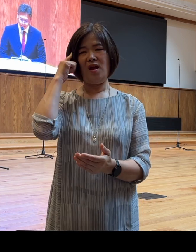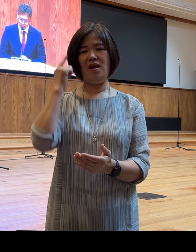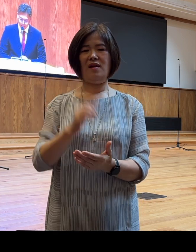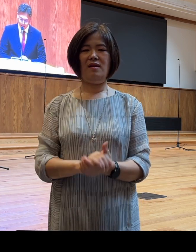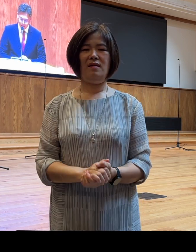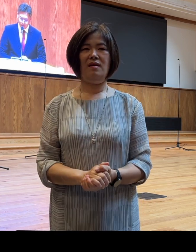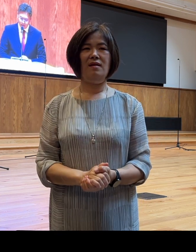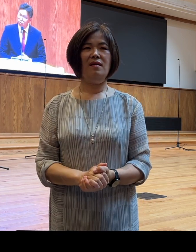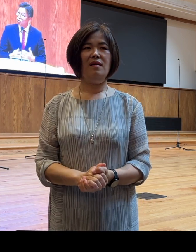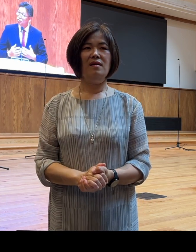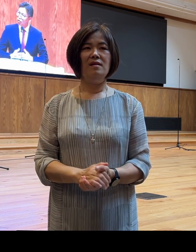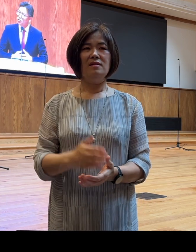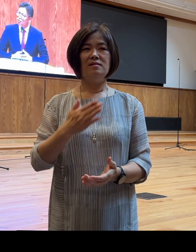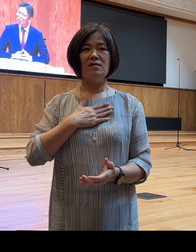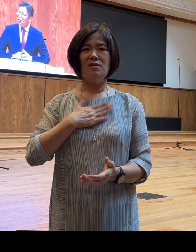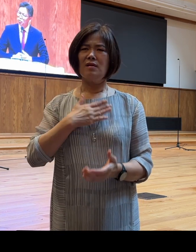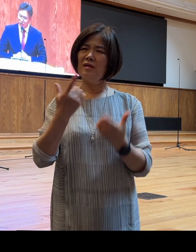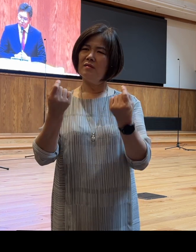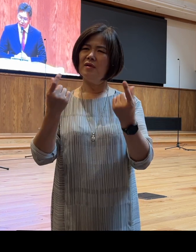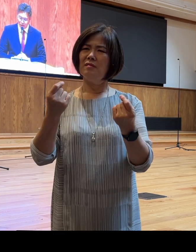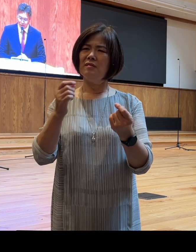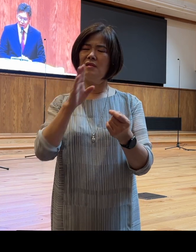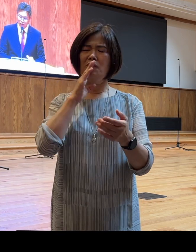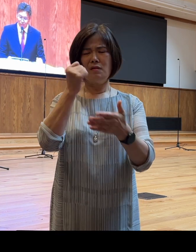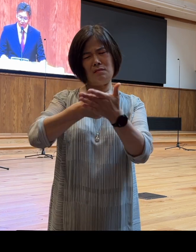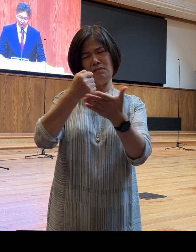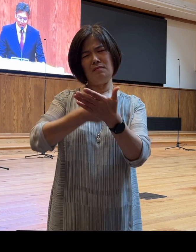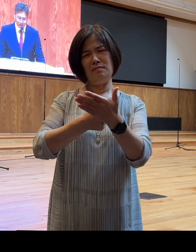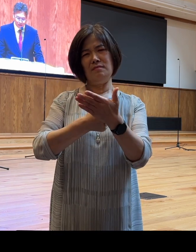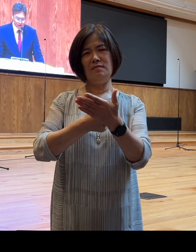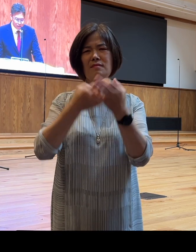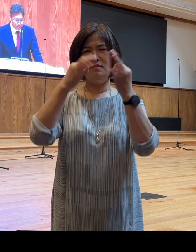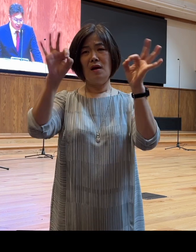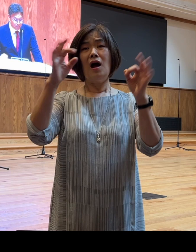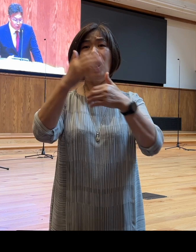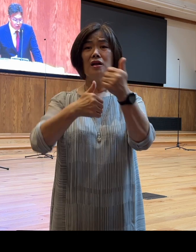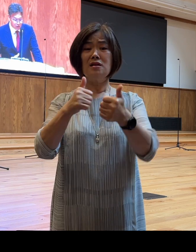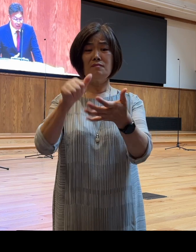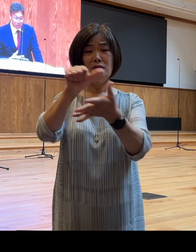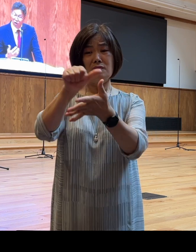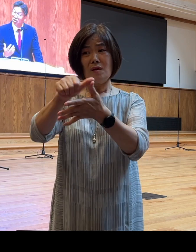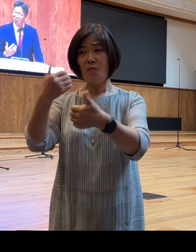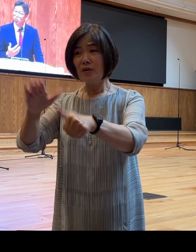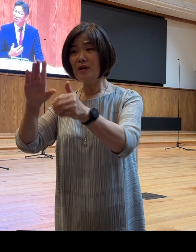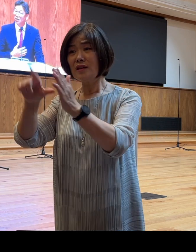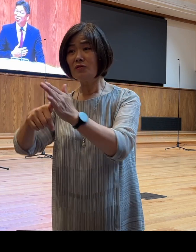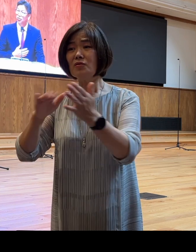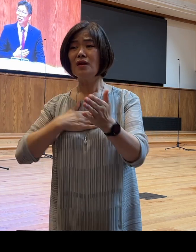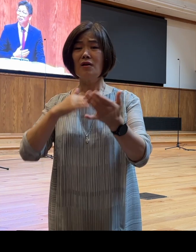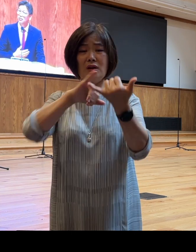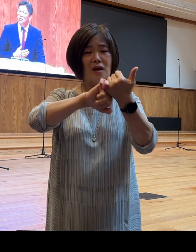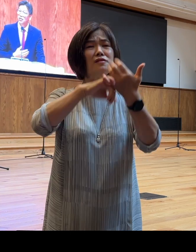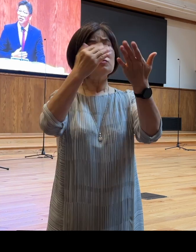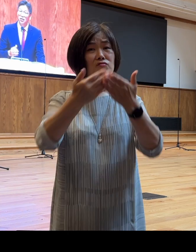저는 저 같으면 이렇게 하손했을 것 같아요 하나님 이스마엘을 보낼 때도 하나님 저에게 약속하지 않으셨나요? 이